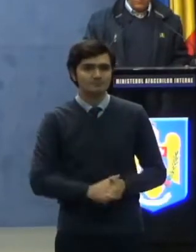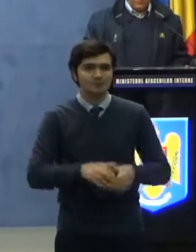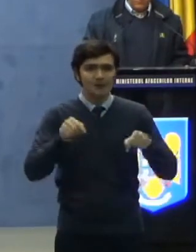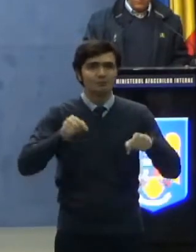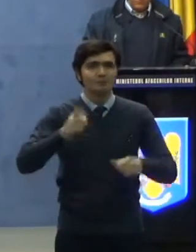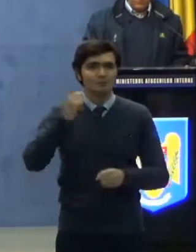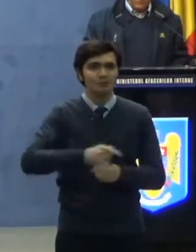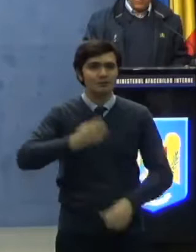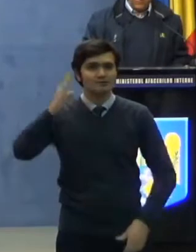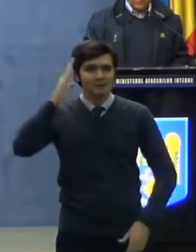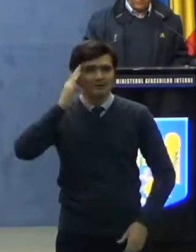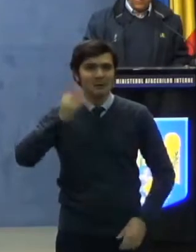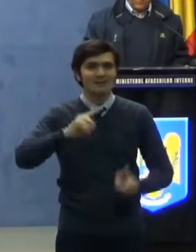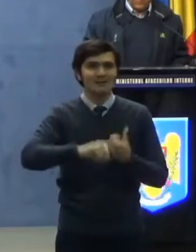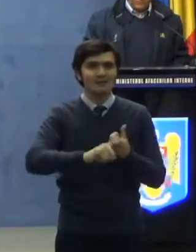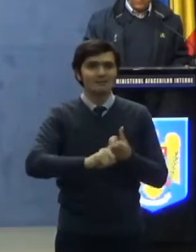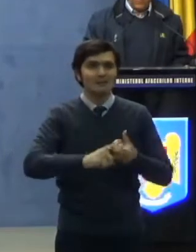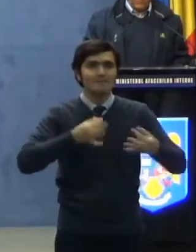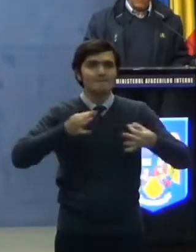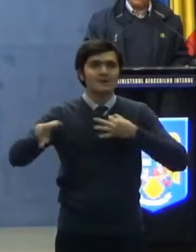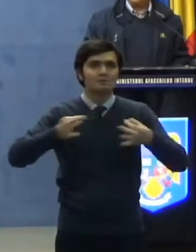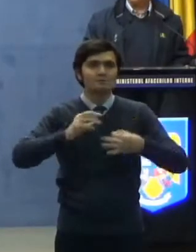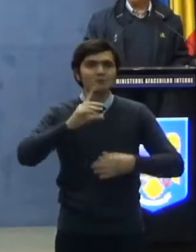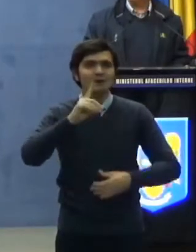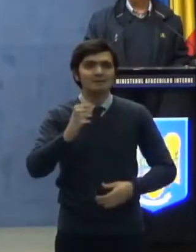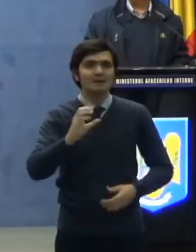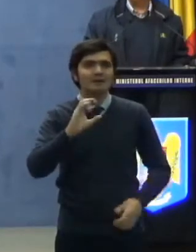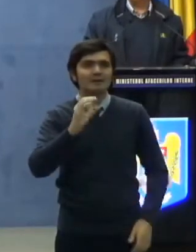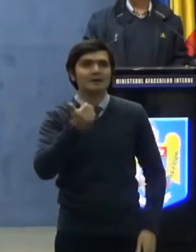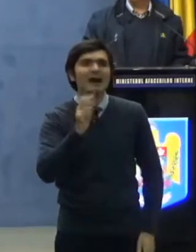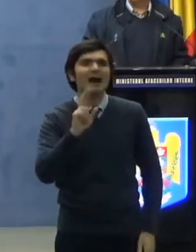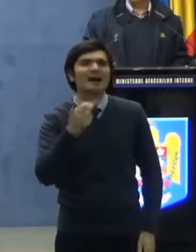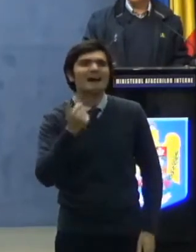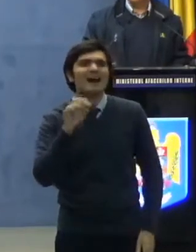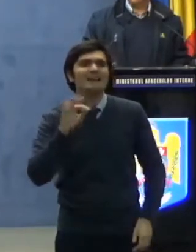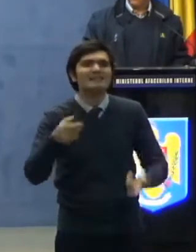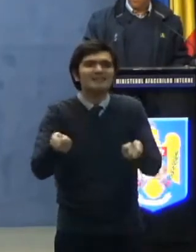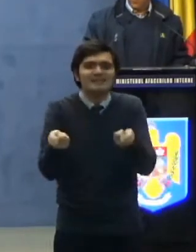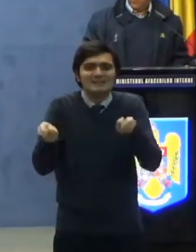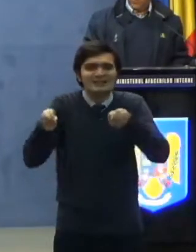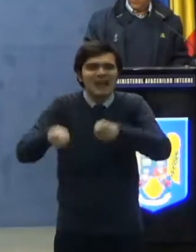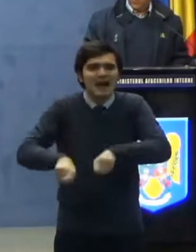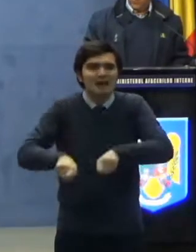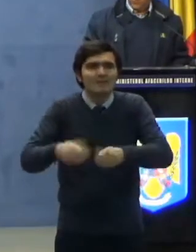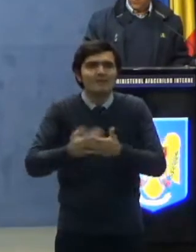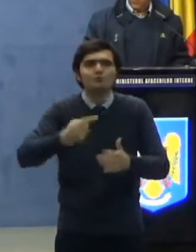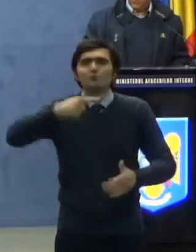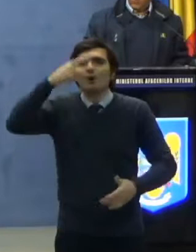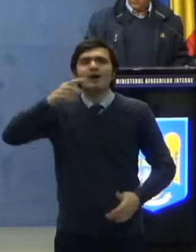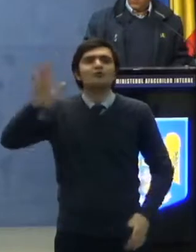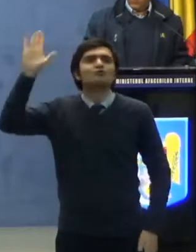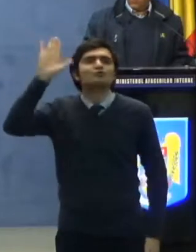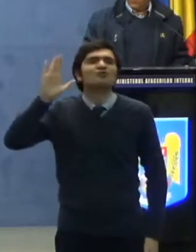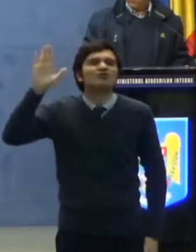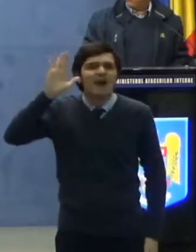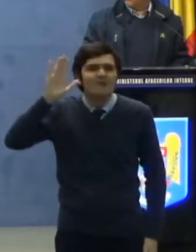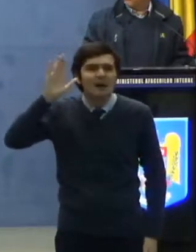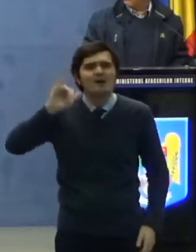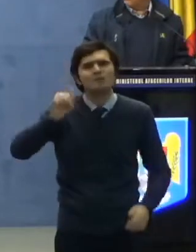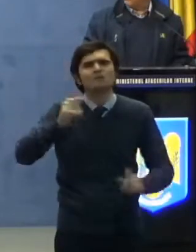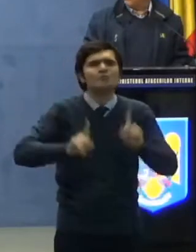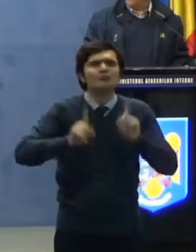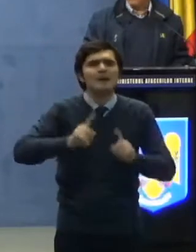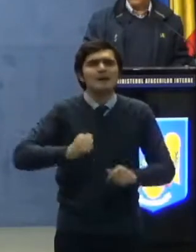privind instituirea măsurii de carantinare asupra municipiului Suceava, a unor